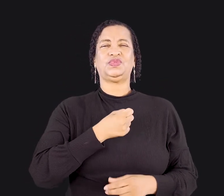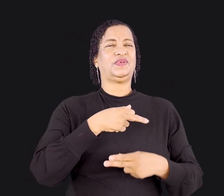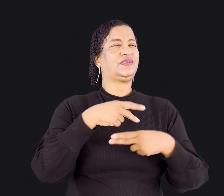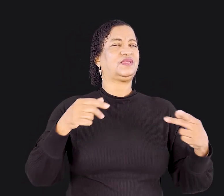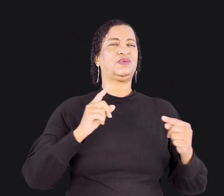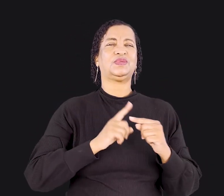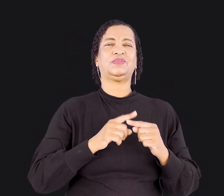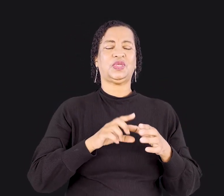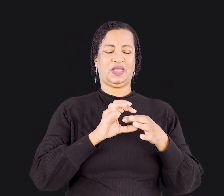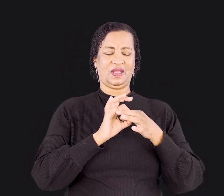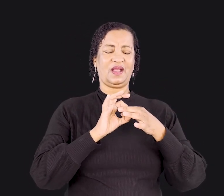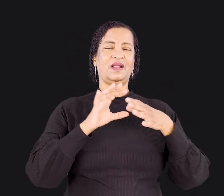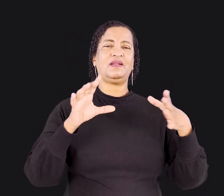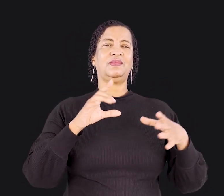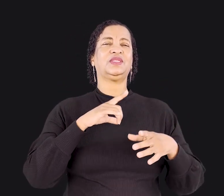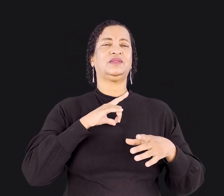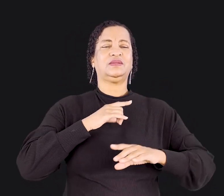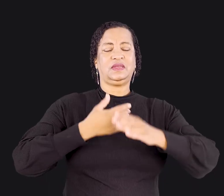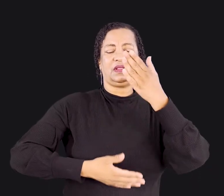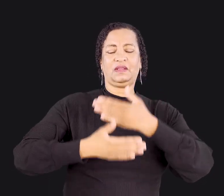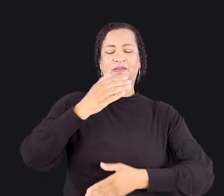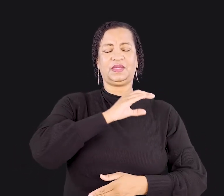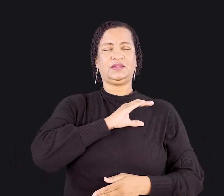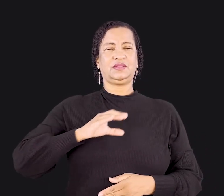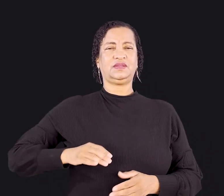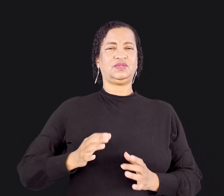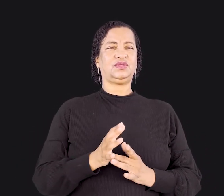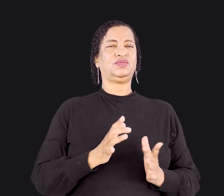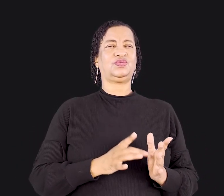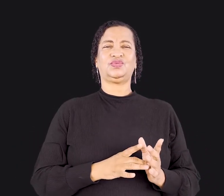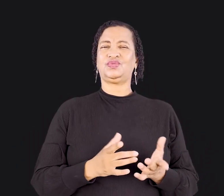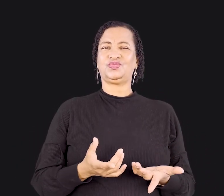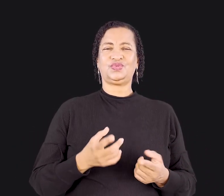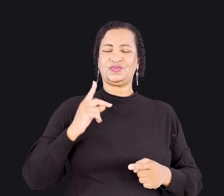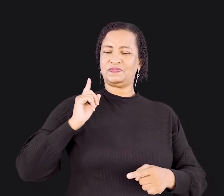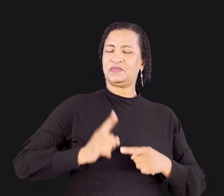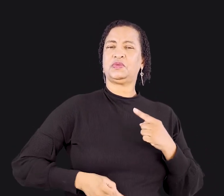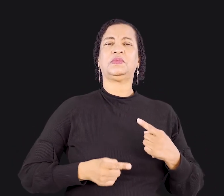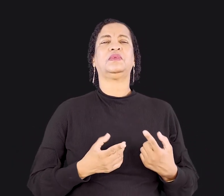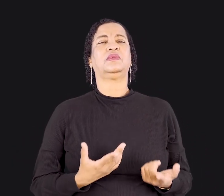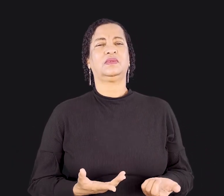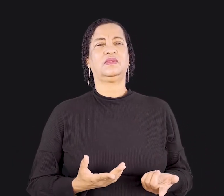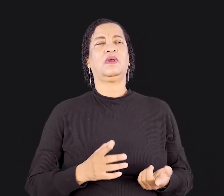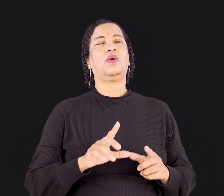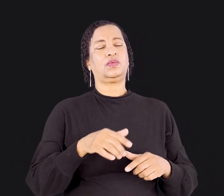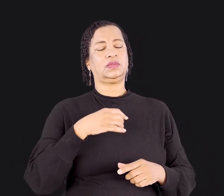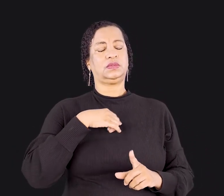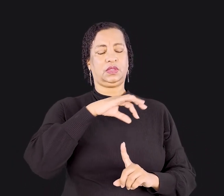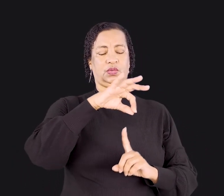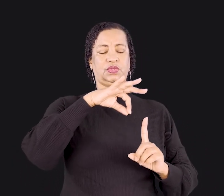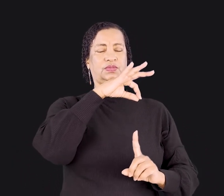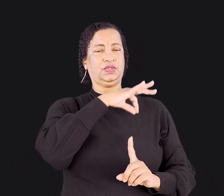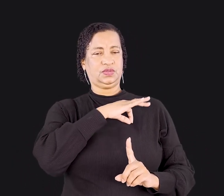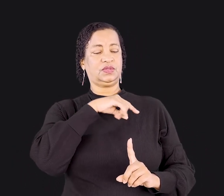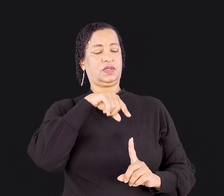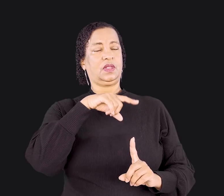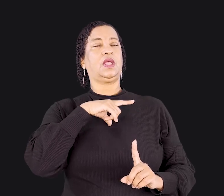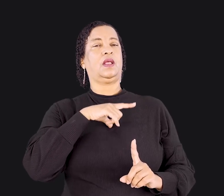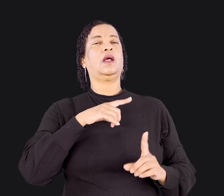violação à liberdade que temos em Cristo Jesus. Onde está o Espírito do Senhor, ali há liberdade. Essa é